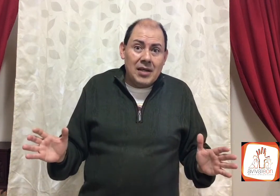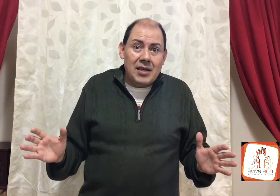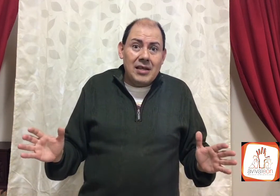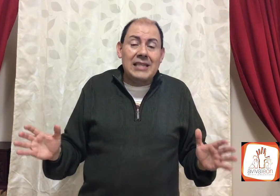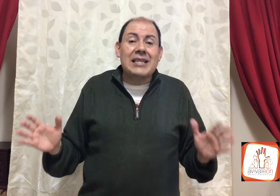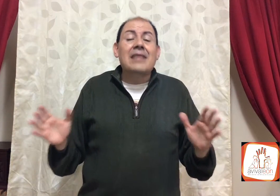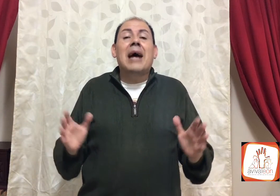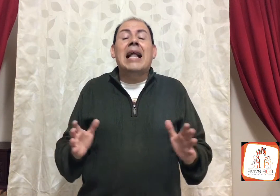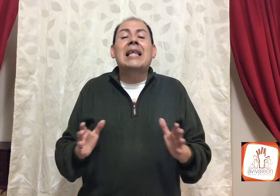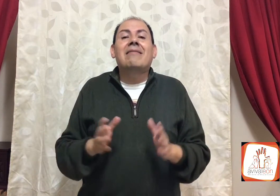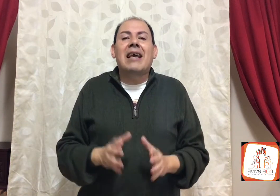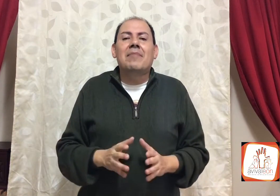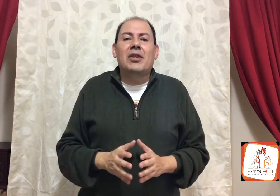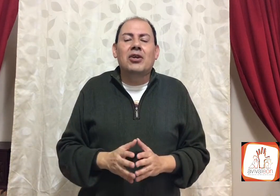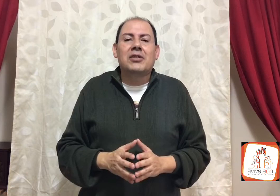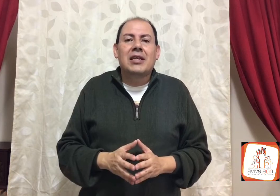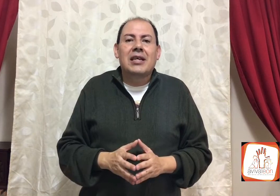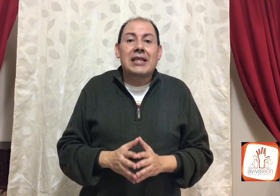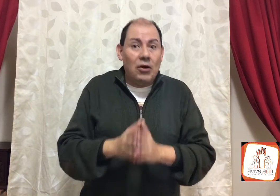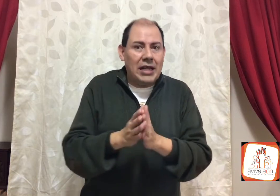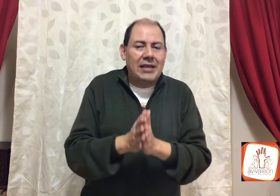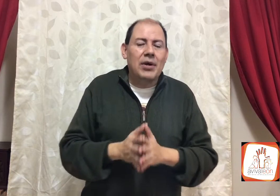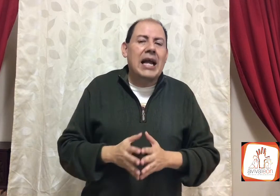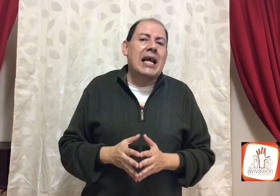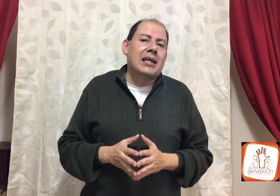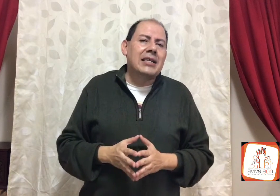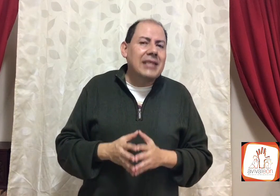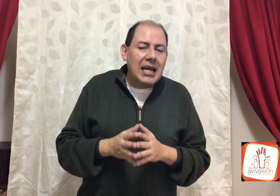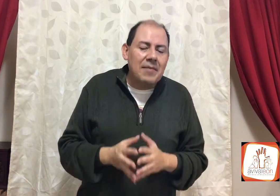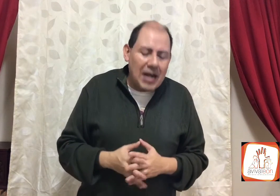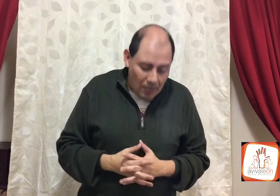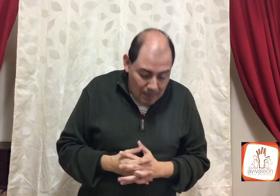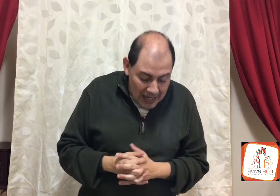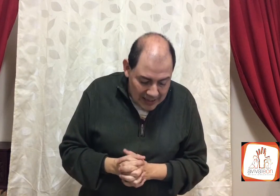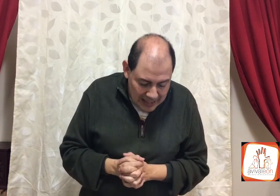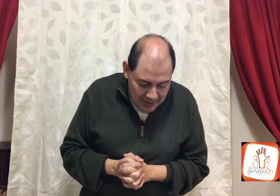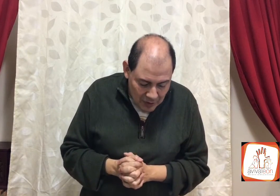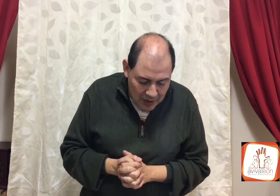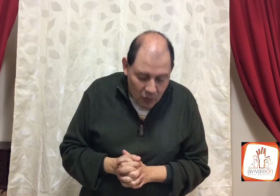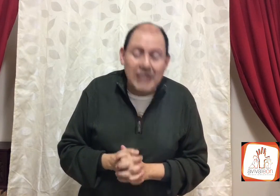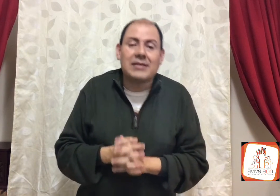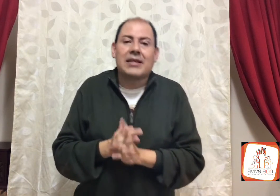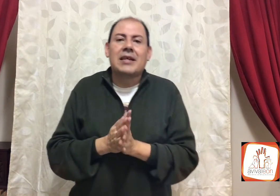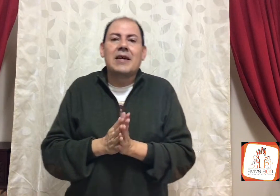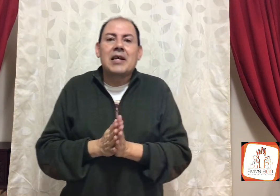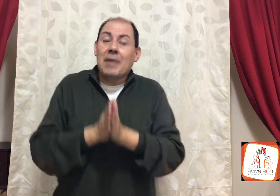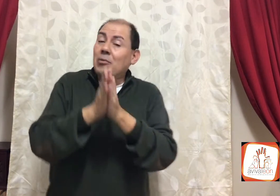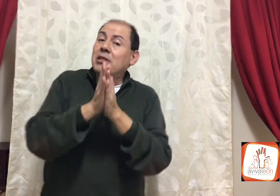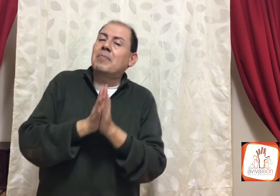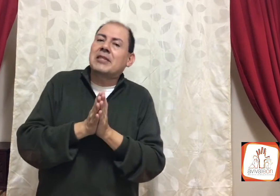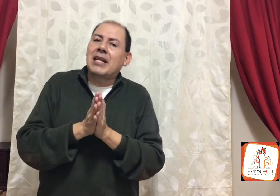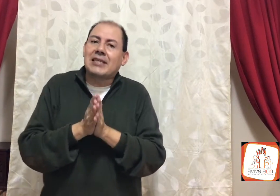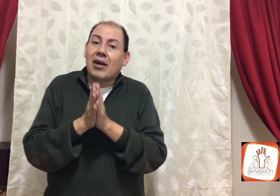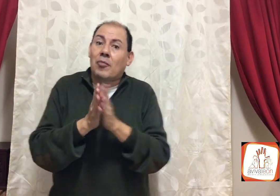Y están mal en términos de lo que te voy a leer. Quisiera que me acompañes al libro de jueces. Y vamos a empezar esta como